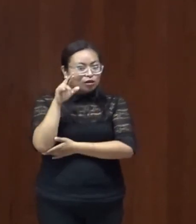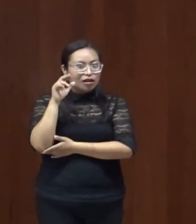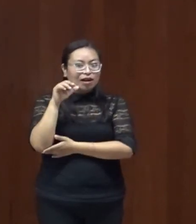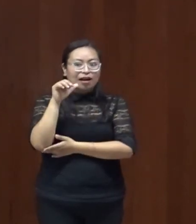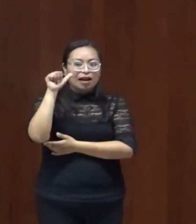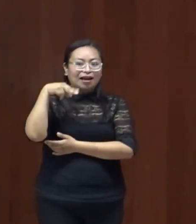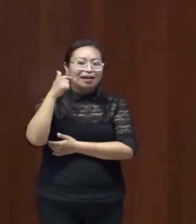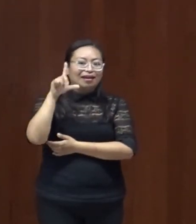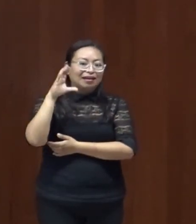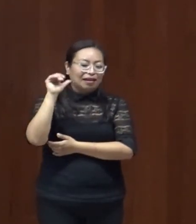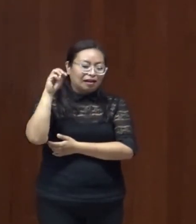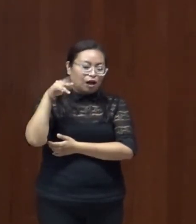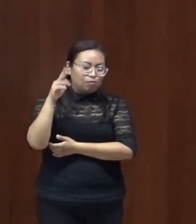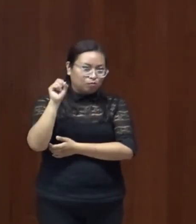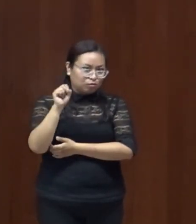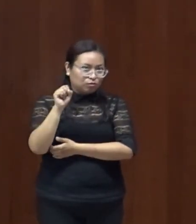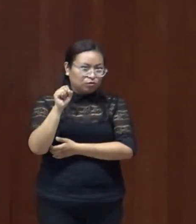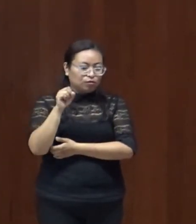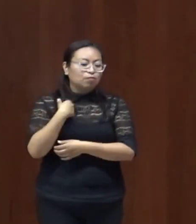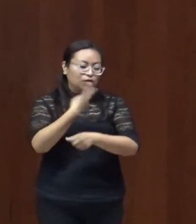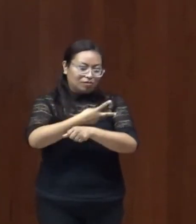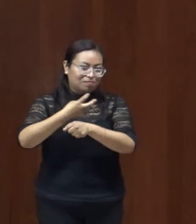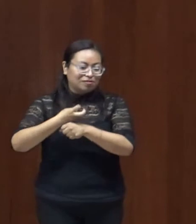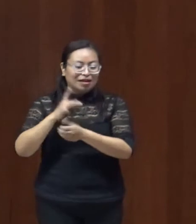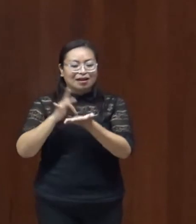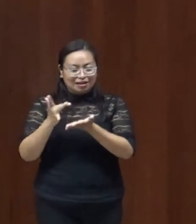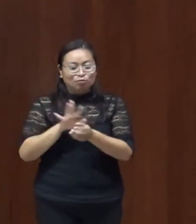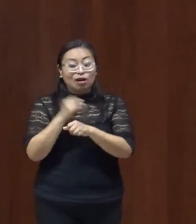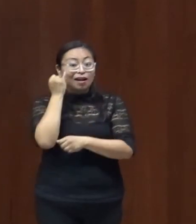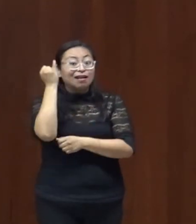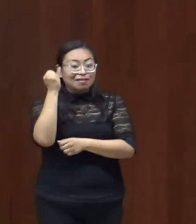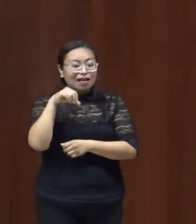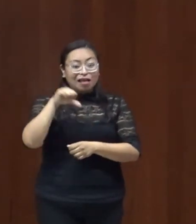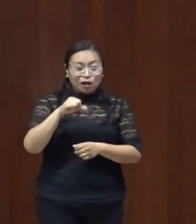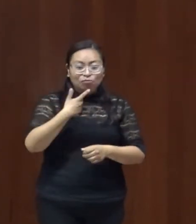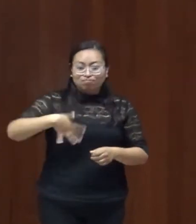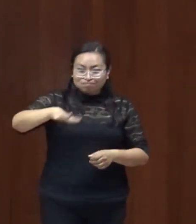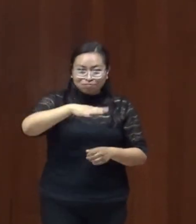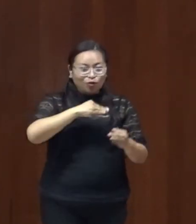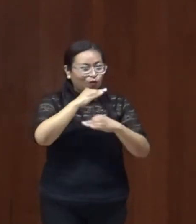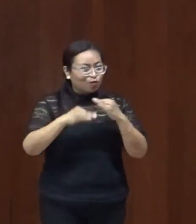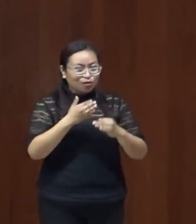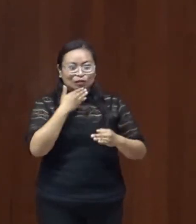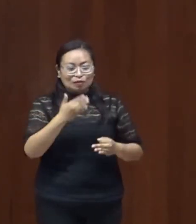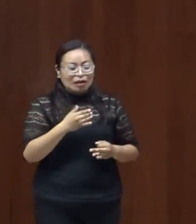Escampos la invitación y esta iniciativa desde dos espacios muy importantes